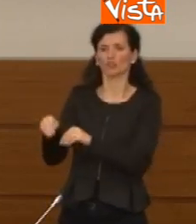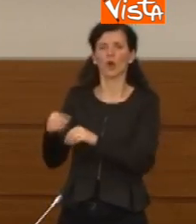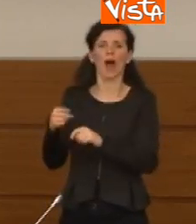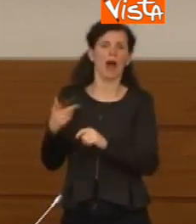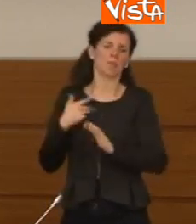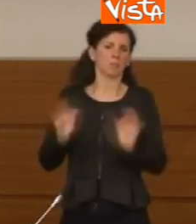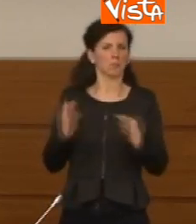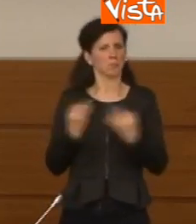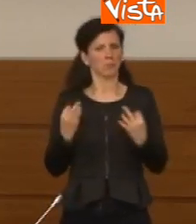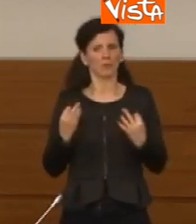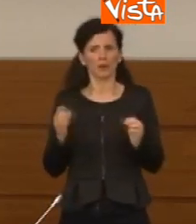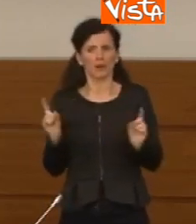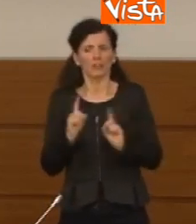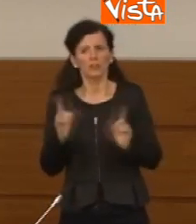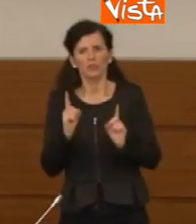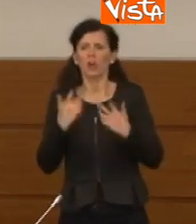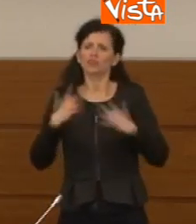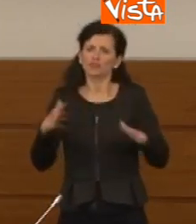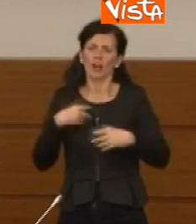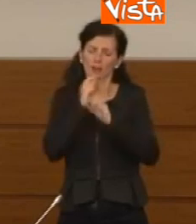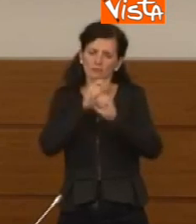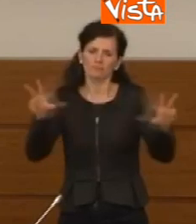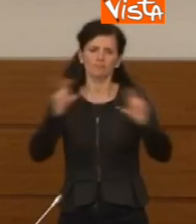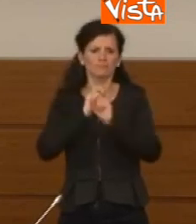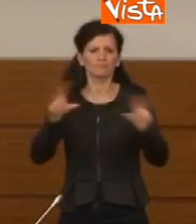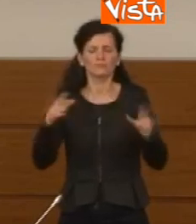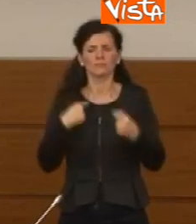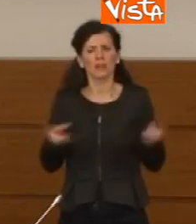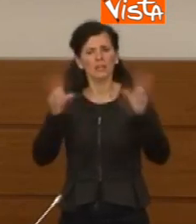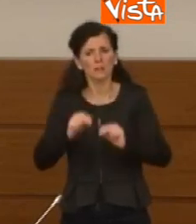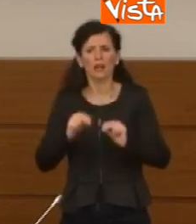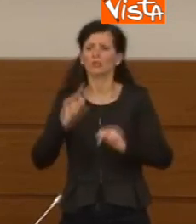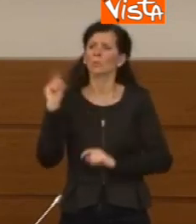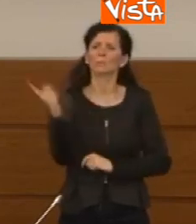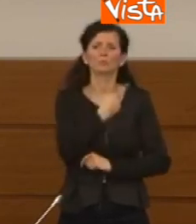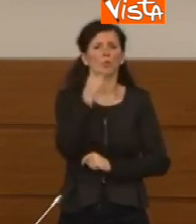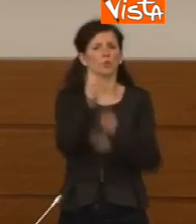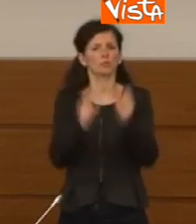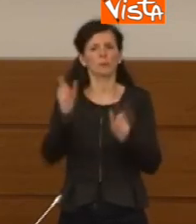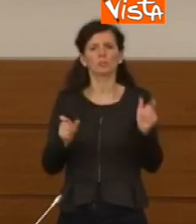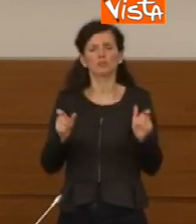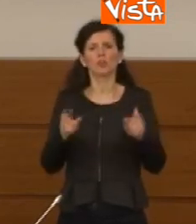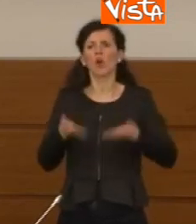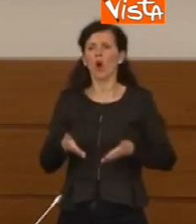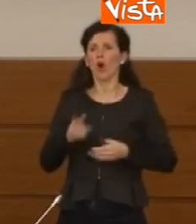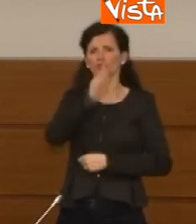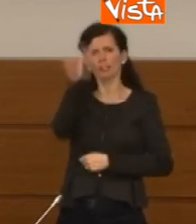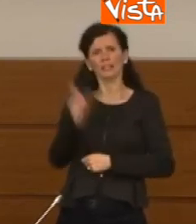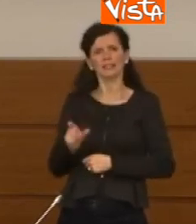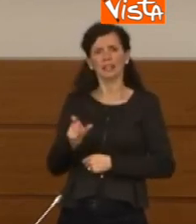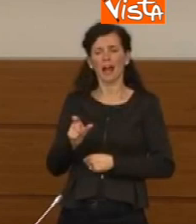credo che un grande appello che mi sento di fare a tutti è non è che c'è una parte d'Italia oggi che è completamente